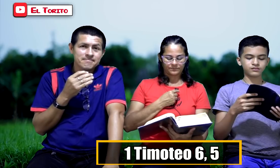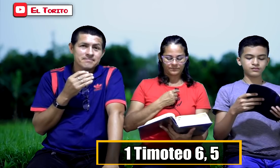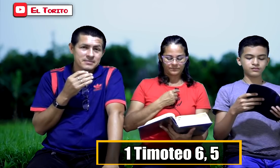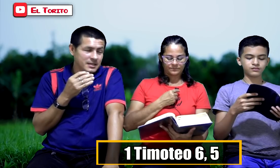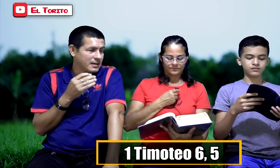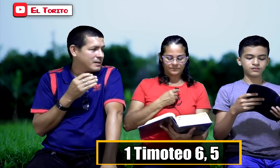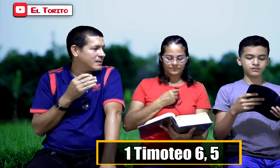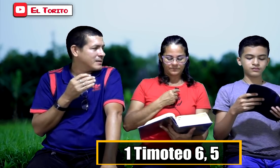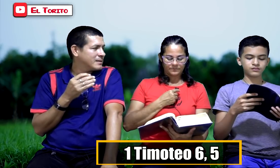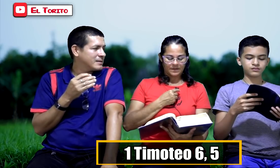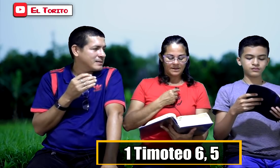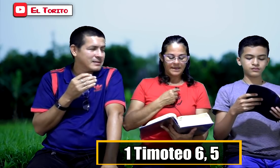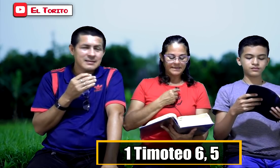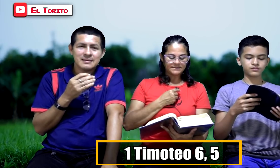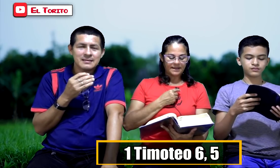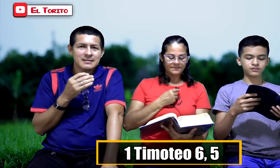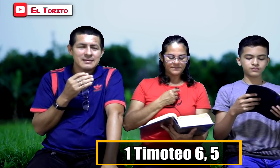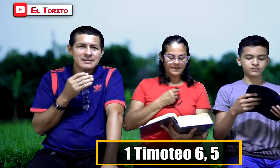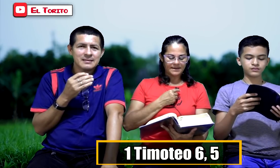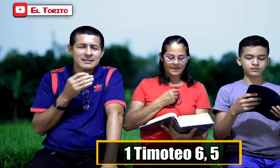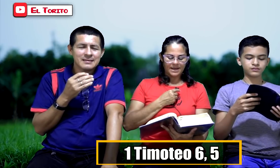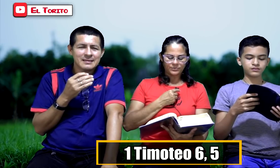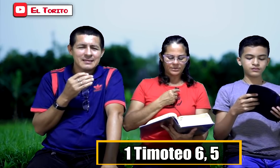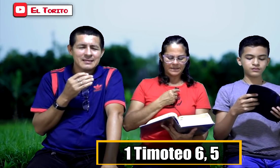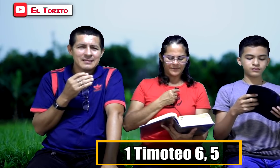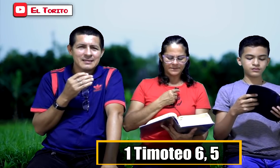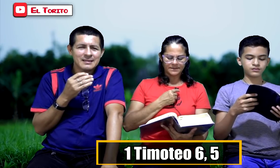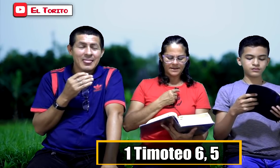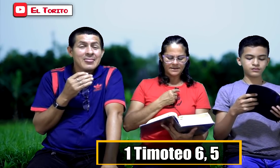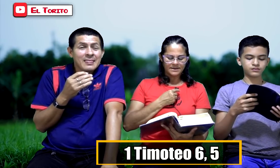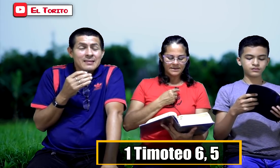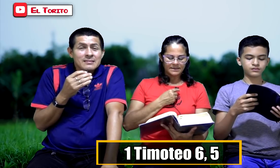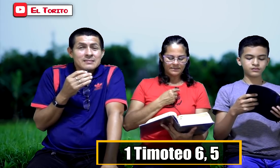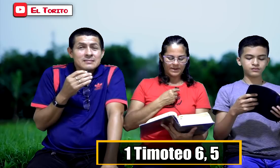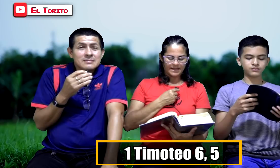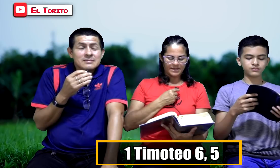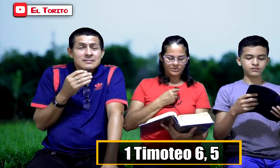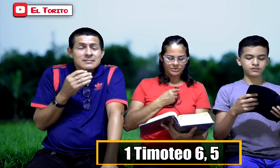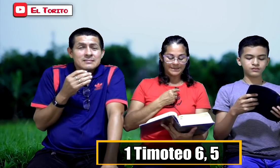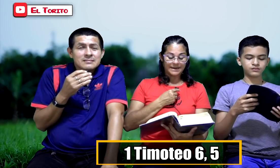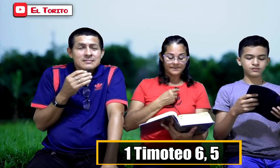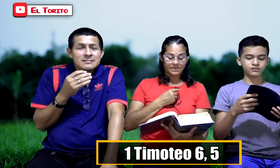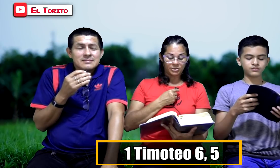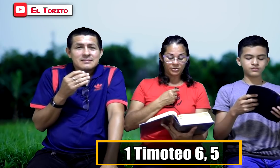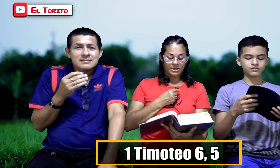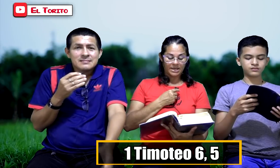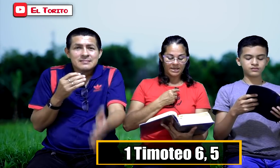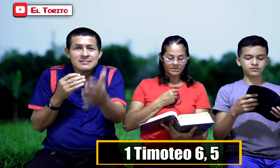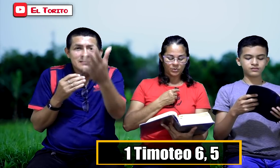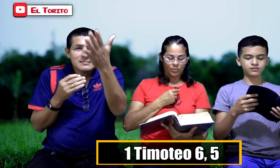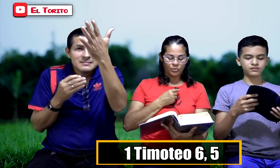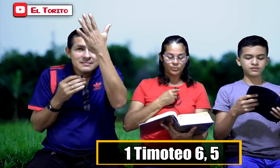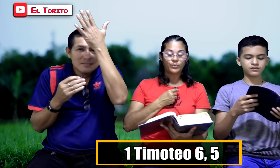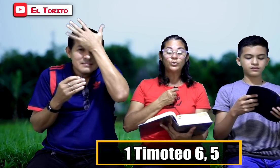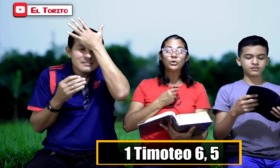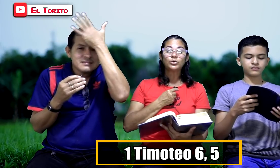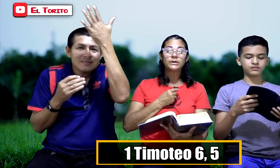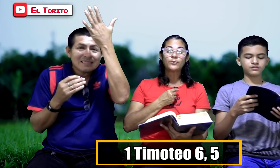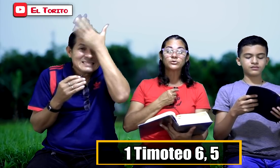Siga. Están tan alejados de la verdad que para ellos la religión es un puro negocio.